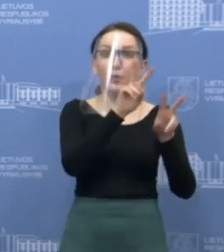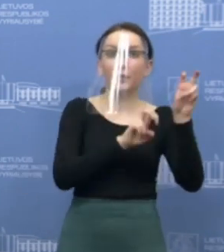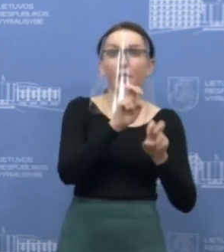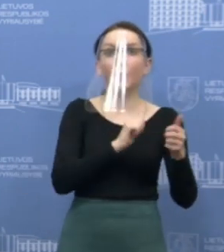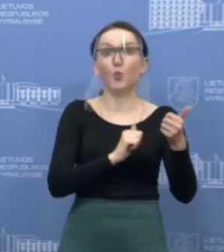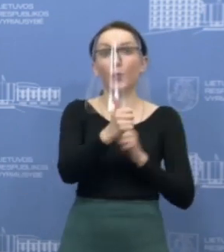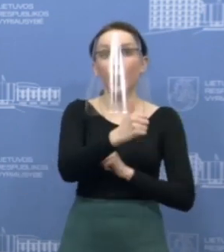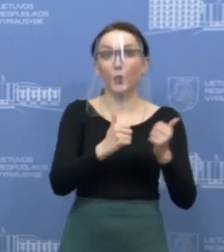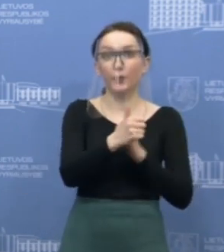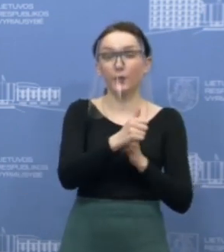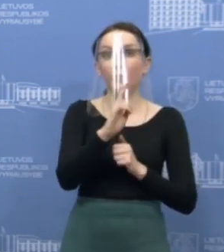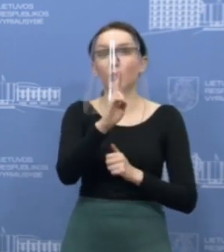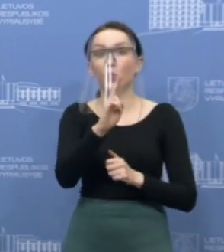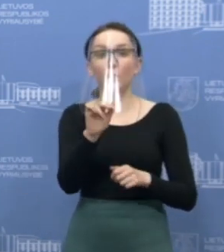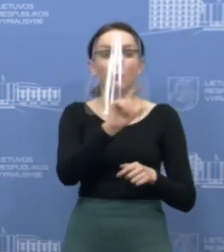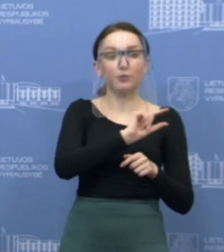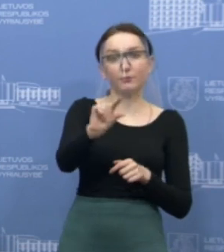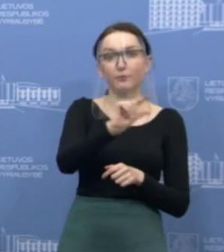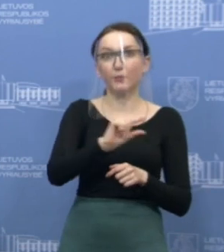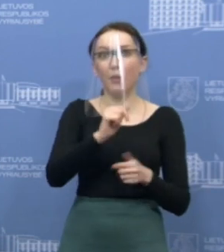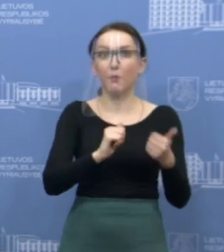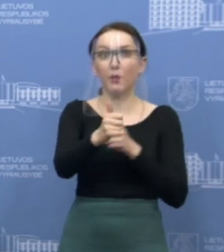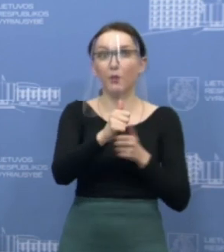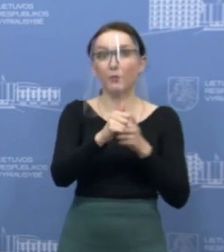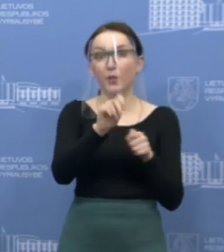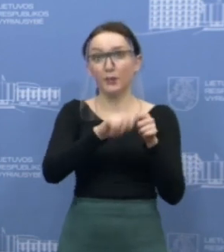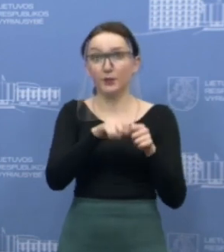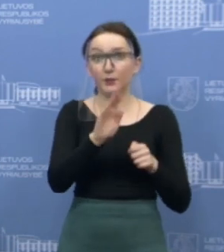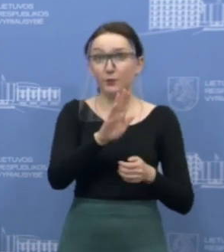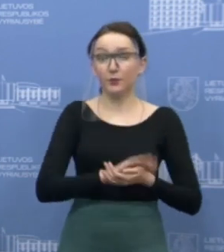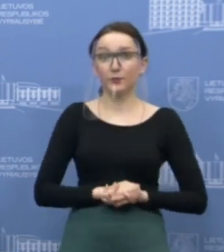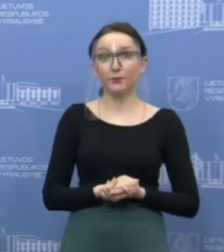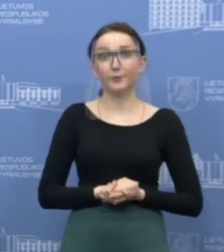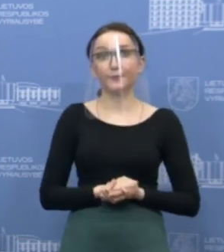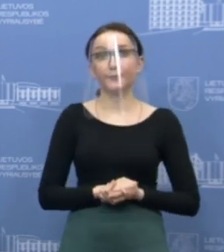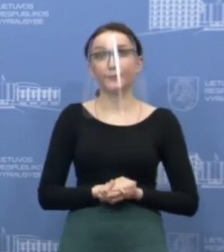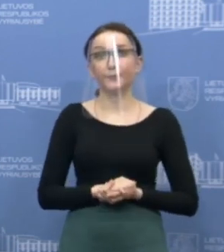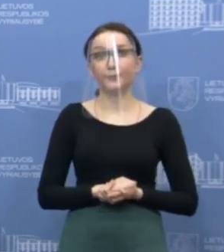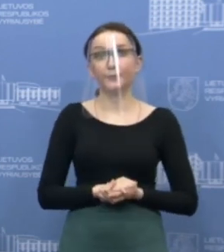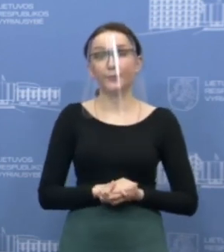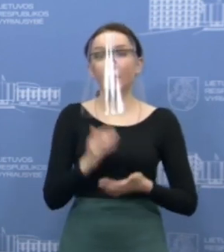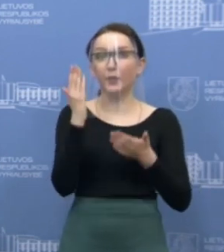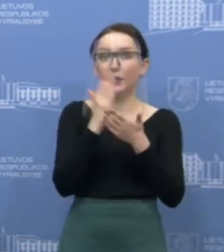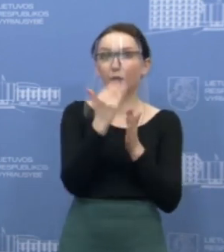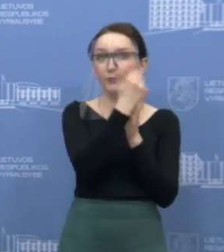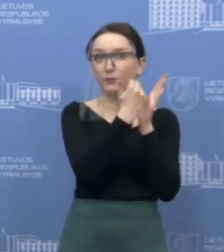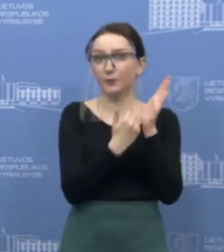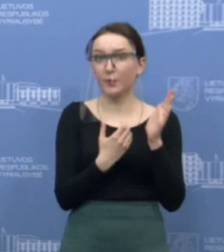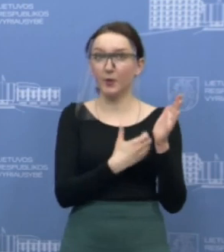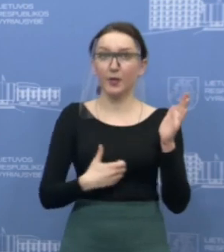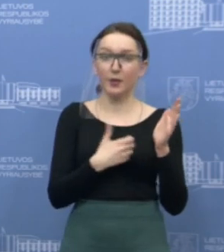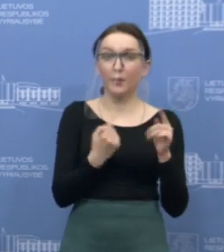prioritetų, kuriem mėginiam turėtų būti teikiamas prioritetas ir tiesiog yra sudėlioti tie